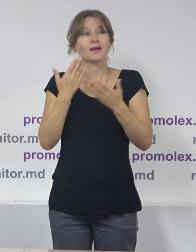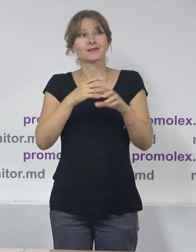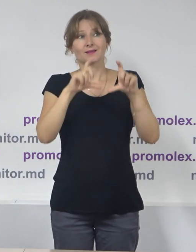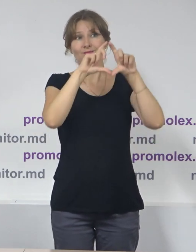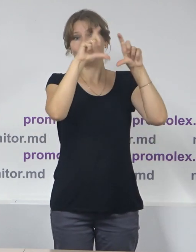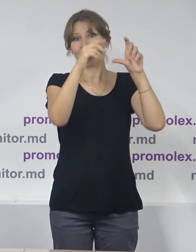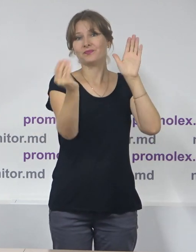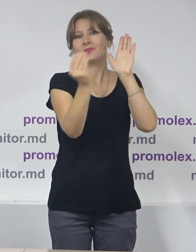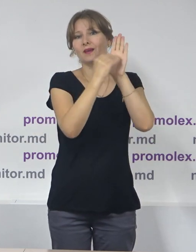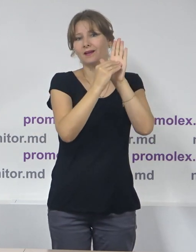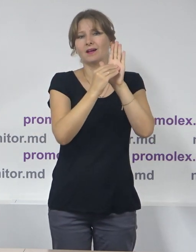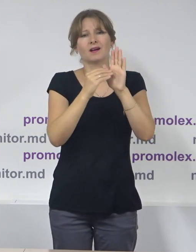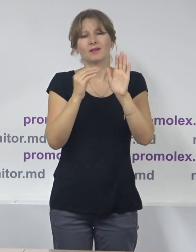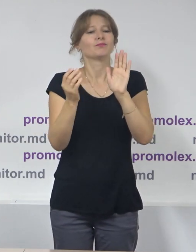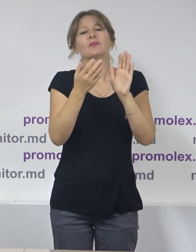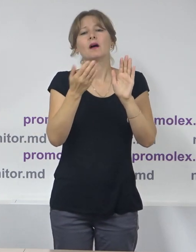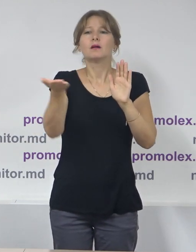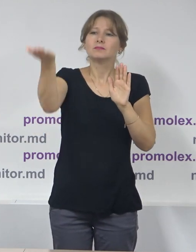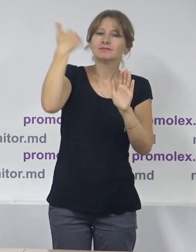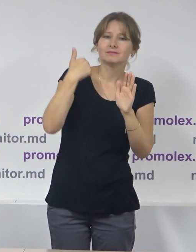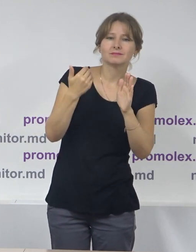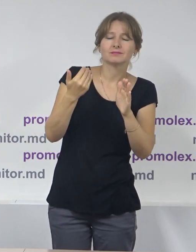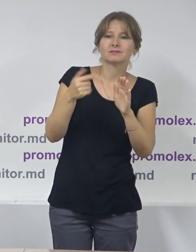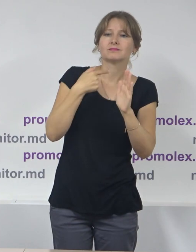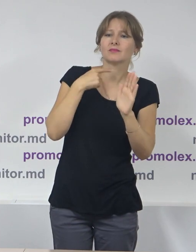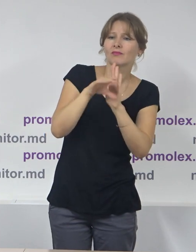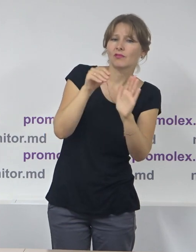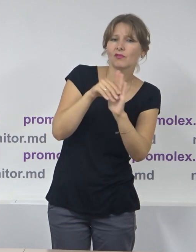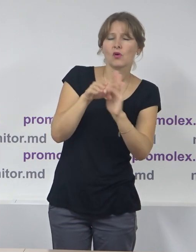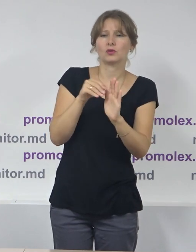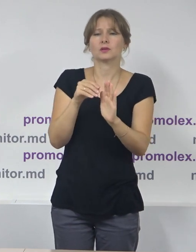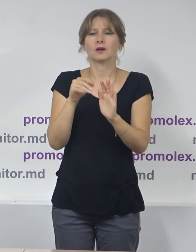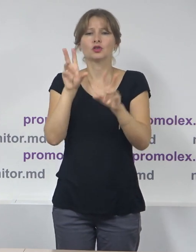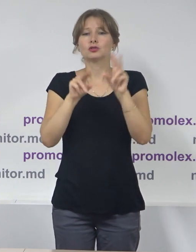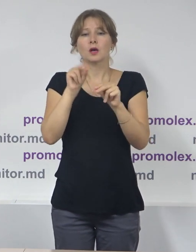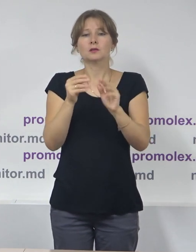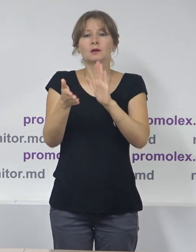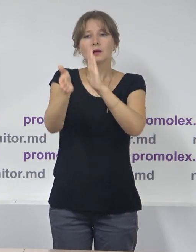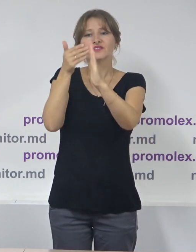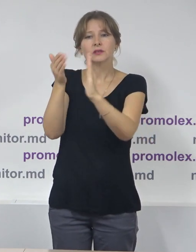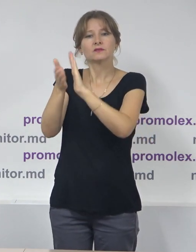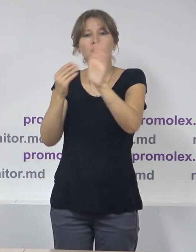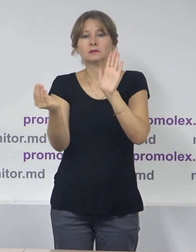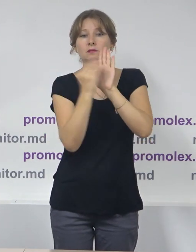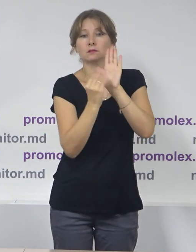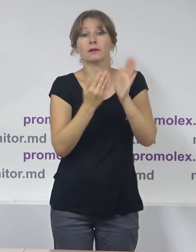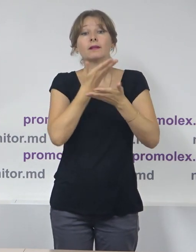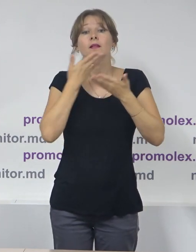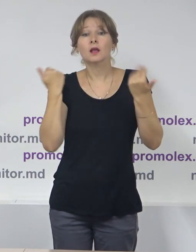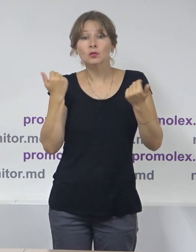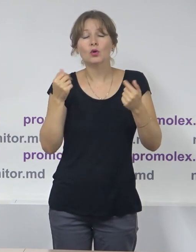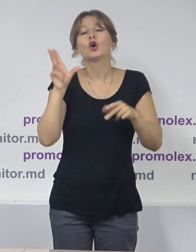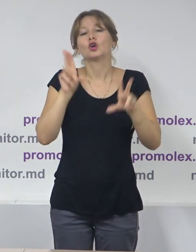și nu se cheamă votează-mă sau votează, atunci nu este neapărat o încalcare, ce este sau poate fi asimilată